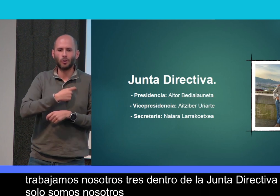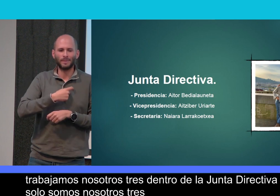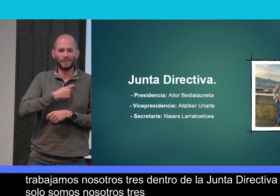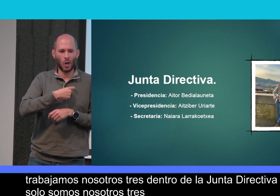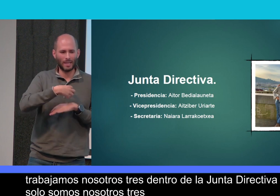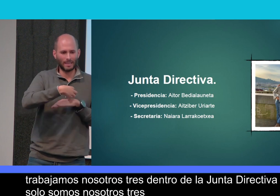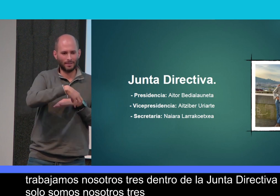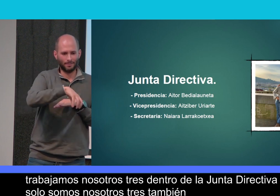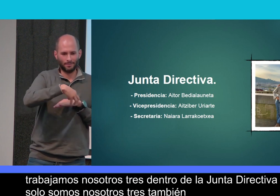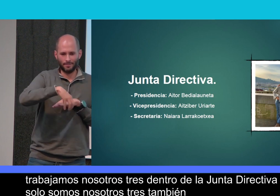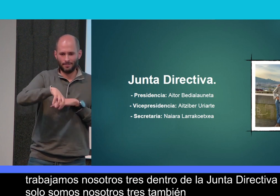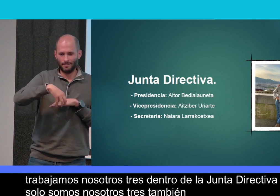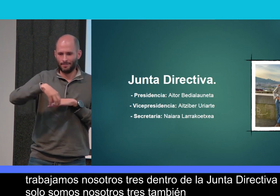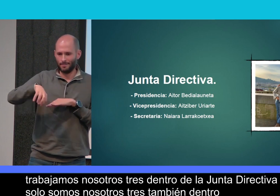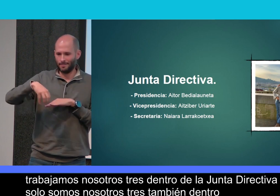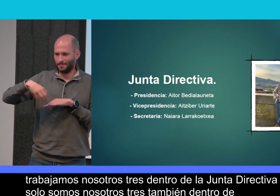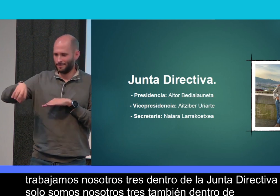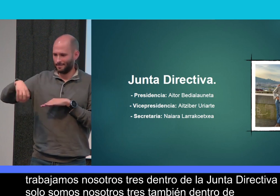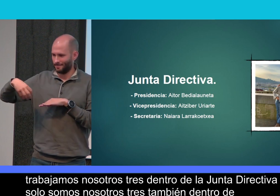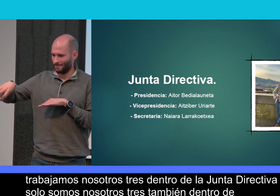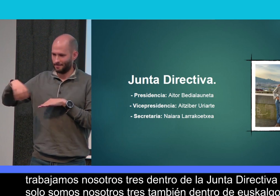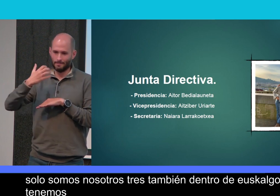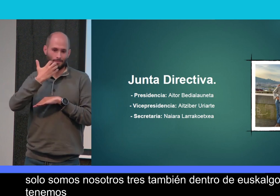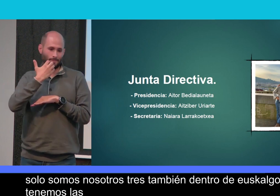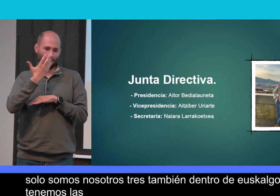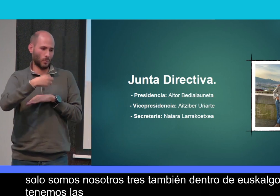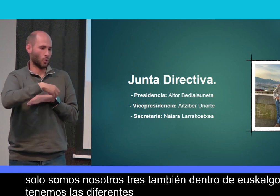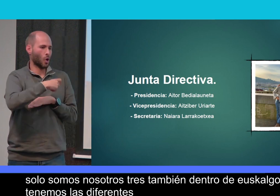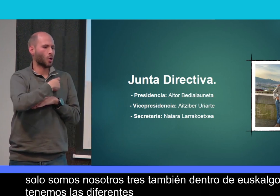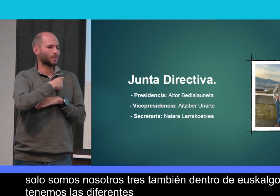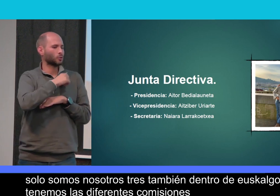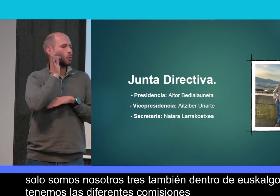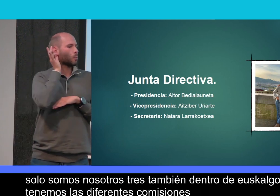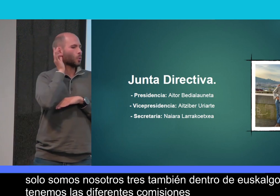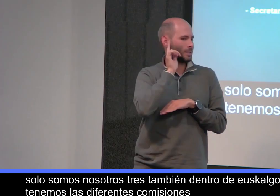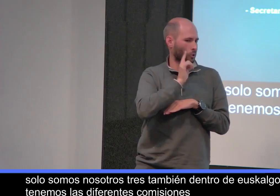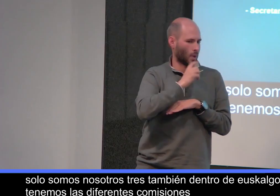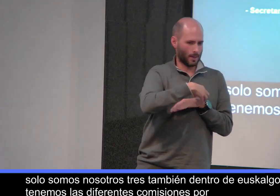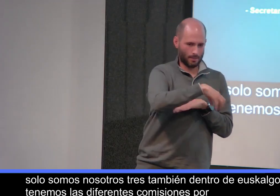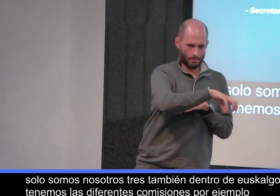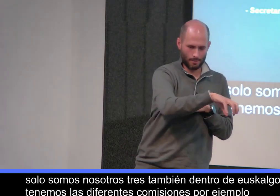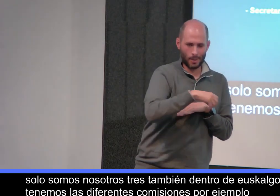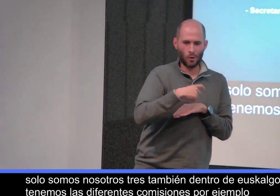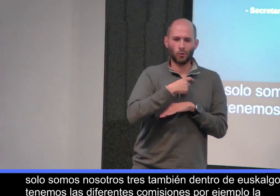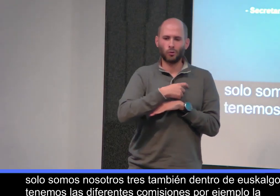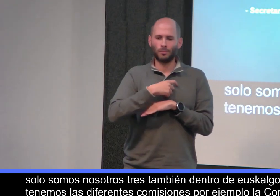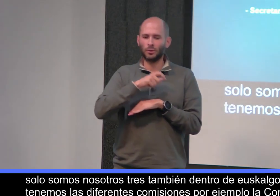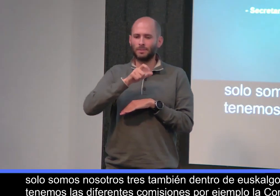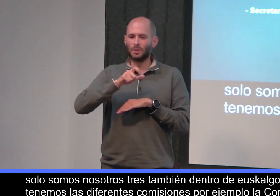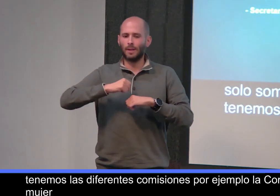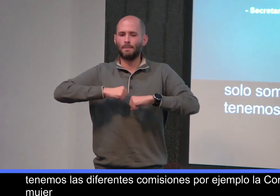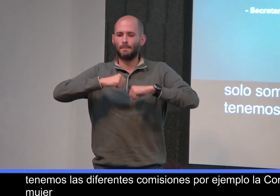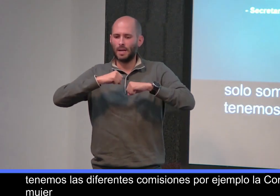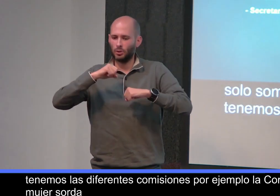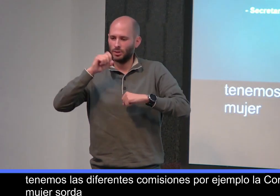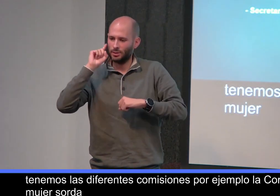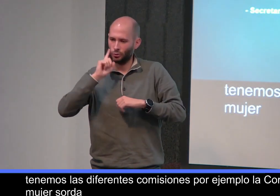También dentro de Euskal Gorrak tenemos las diferentes comisiones. Por ejemplo, la Comisión de Mujer Sorda, la Comisión de